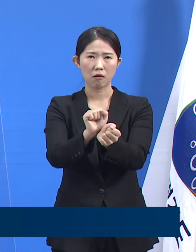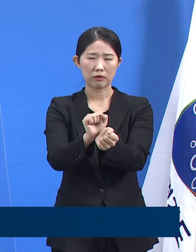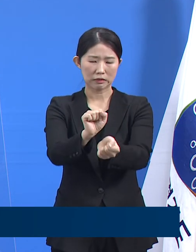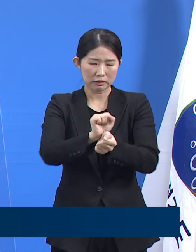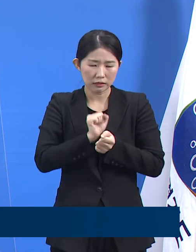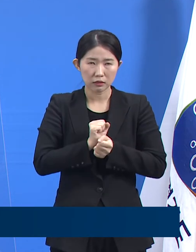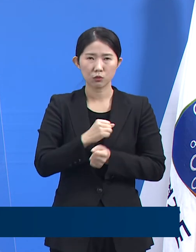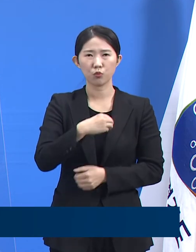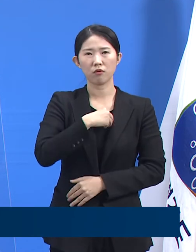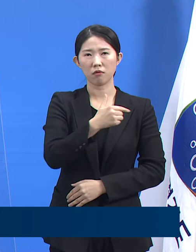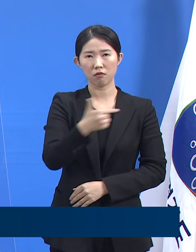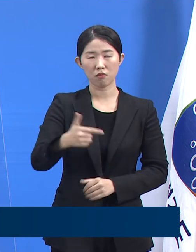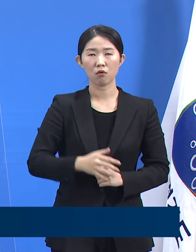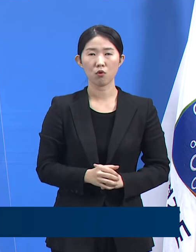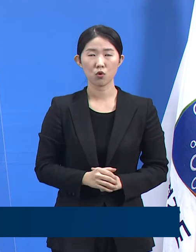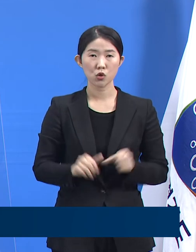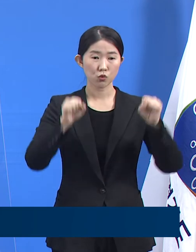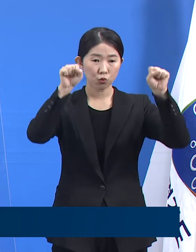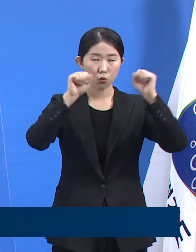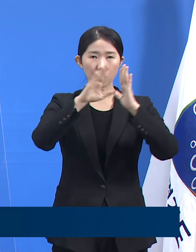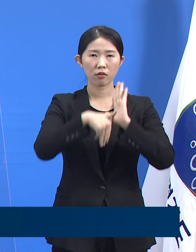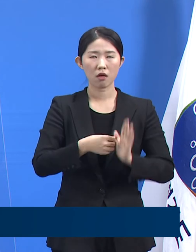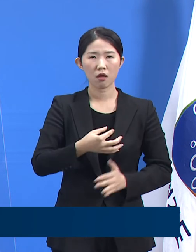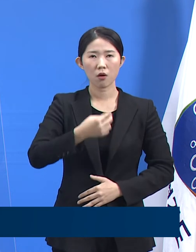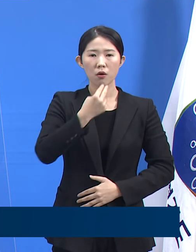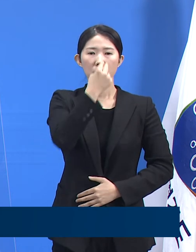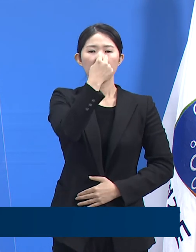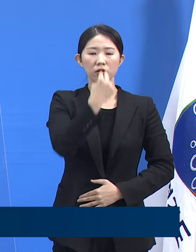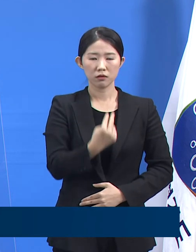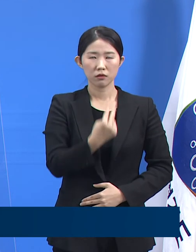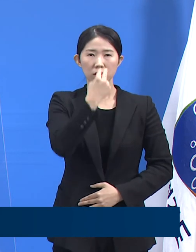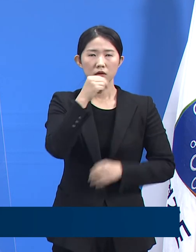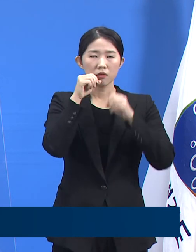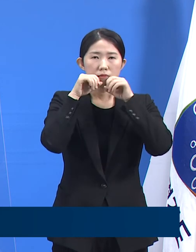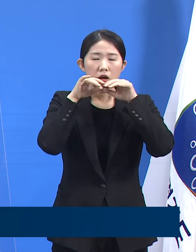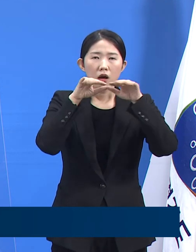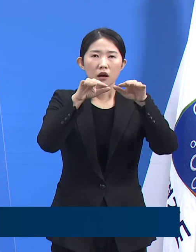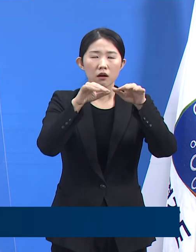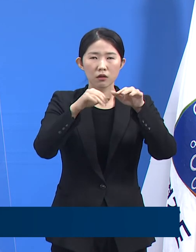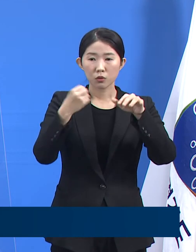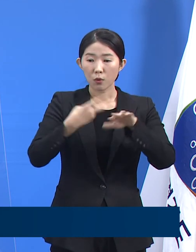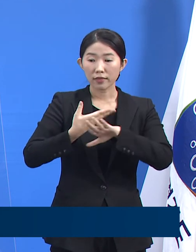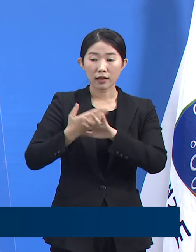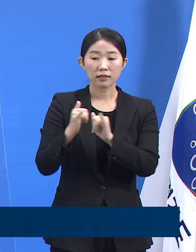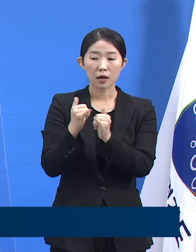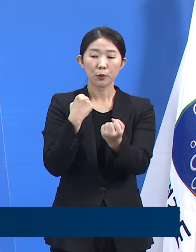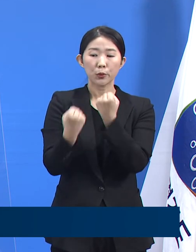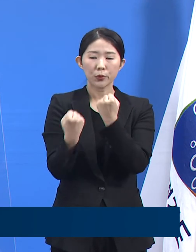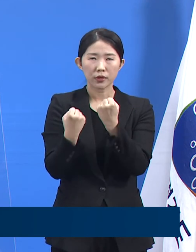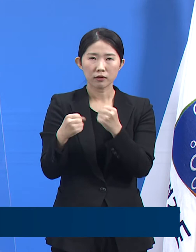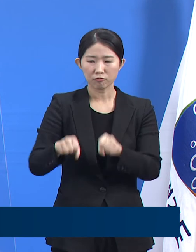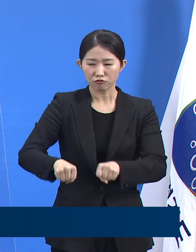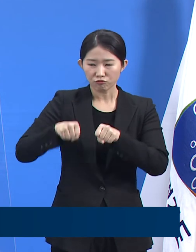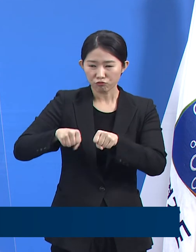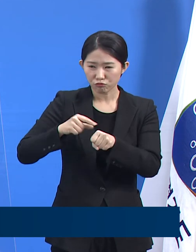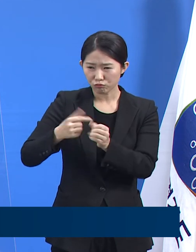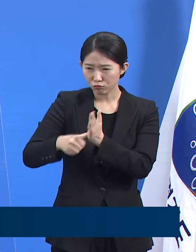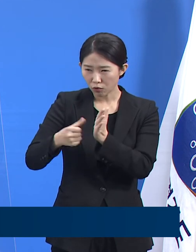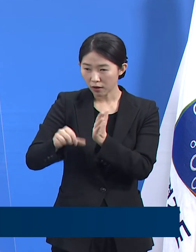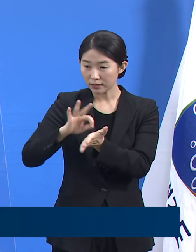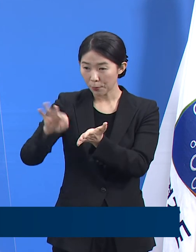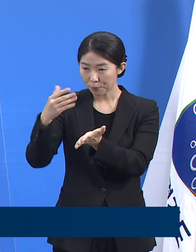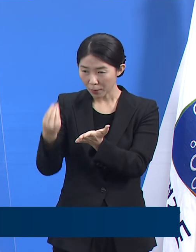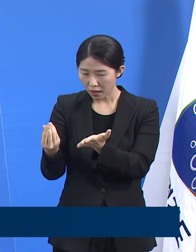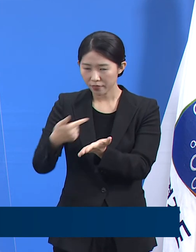운동 중에 발산되는 호흡기 비말이나 타인이 사용했던 운동기구 등에서의 접촉이 불가피하게 발생할 수